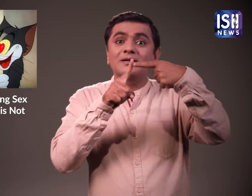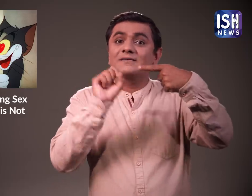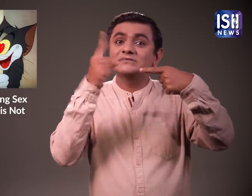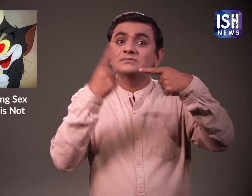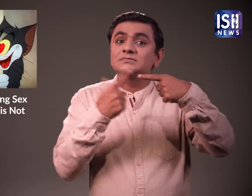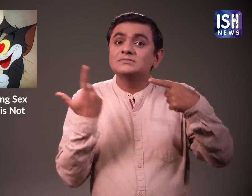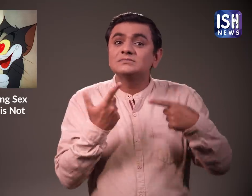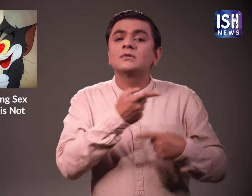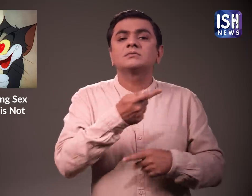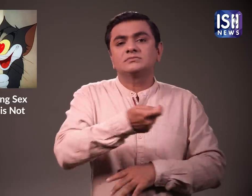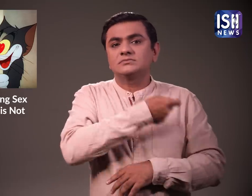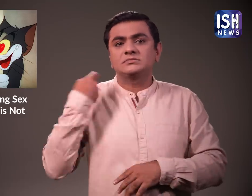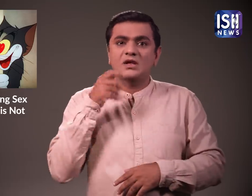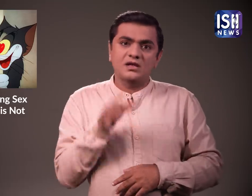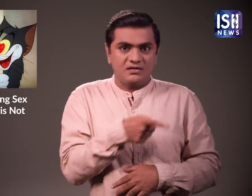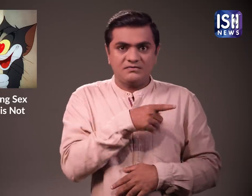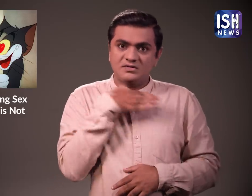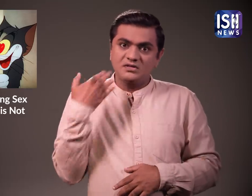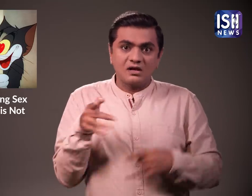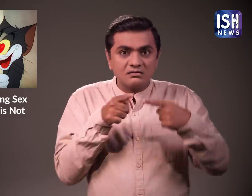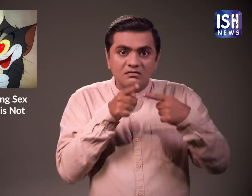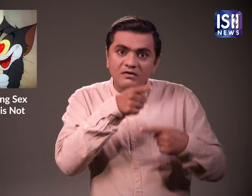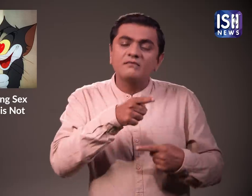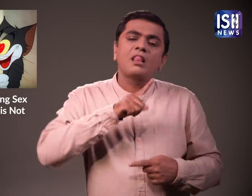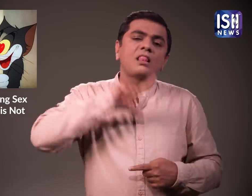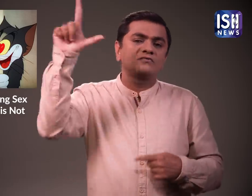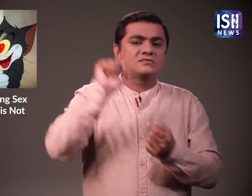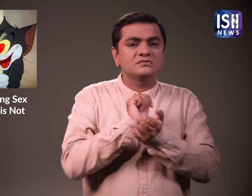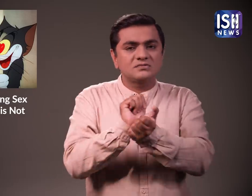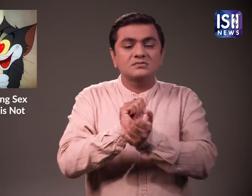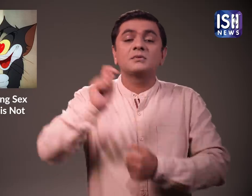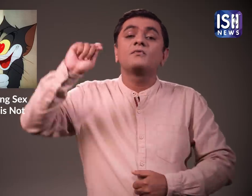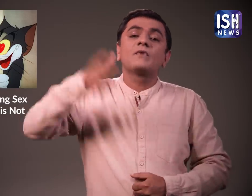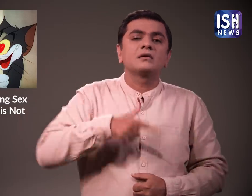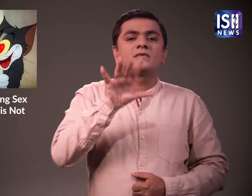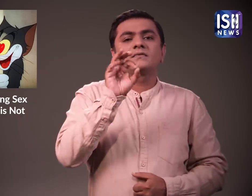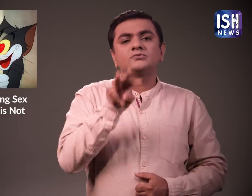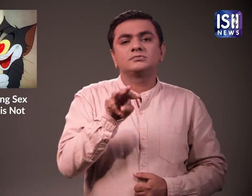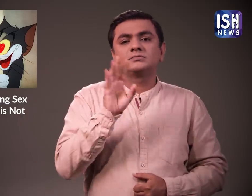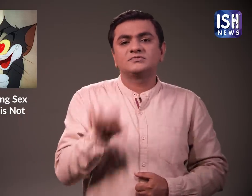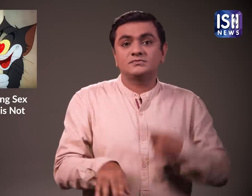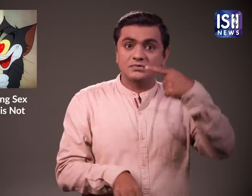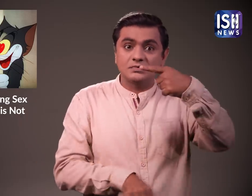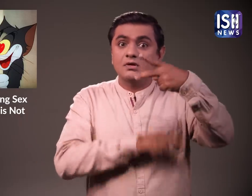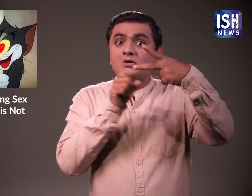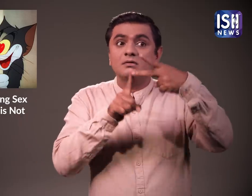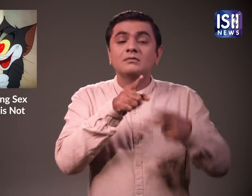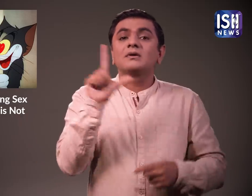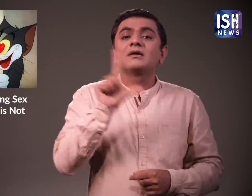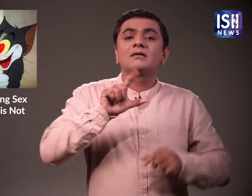हत्या के आरोप में अदालत ने उसे आजजीवन कारावास की सजा के साथ 50,000 रुपे का जुर्माना लगाया दूसरी